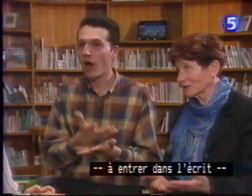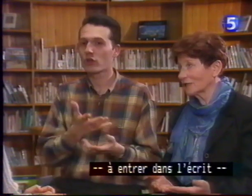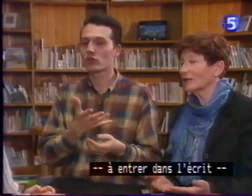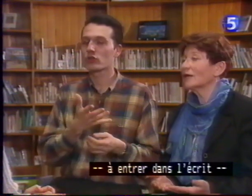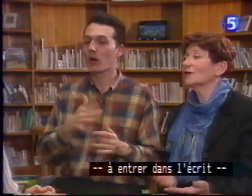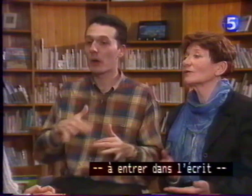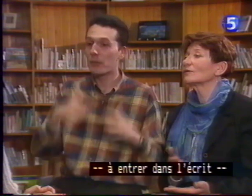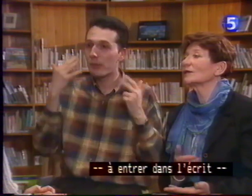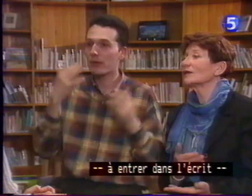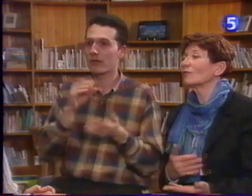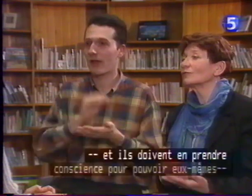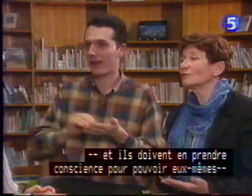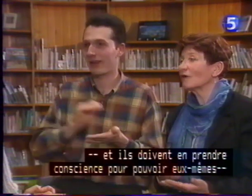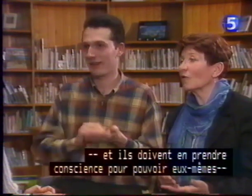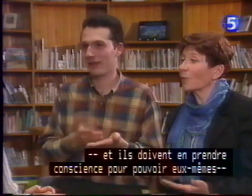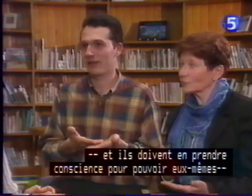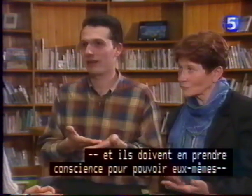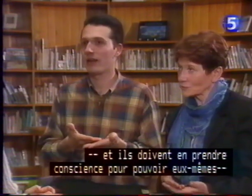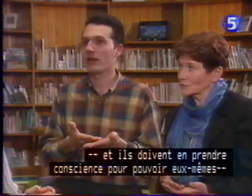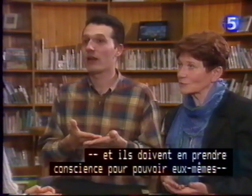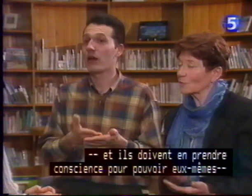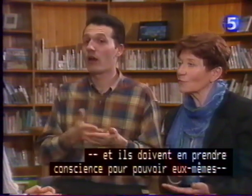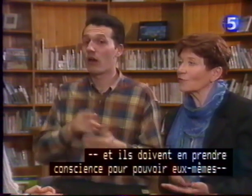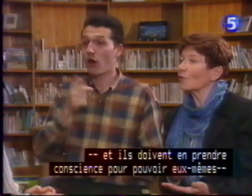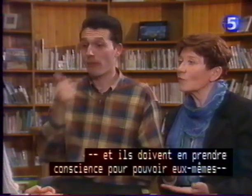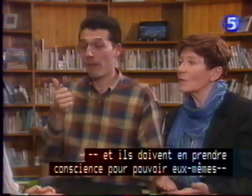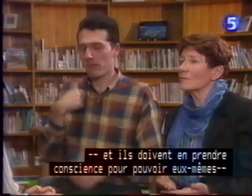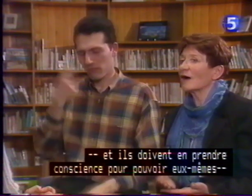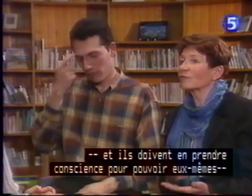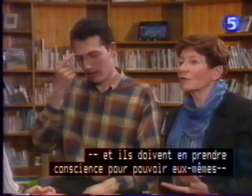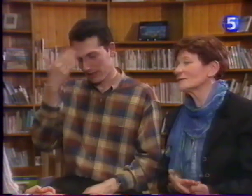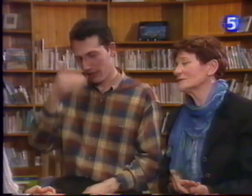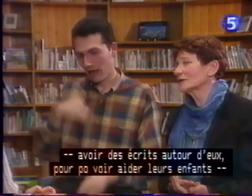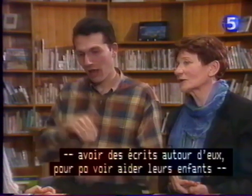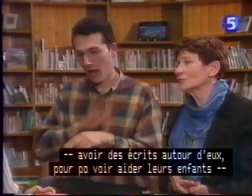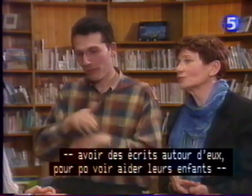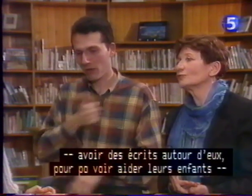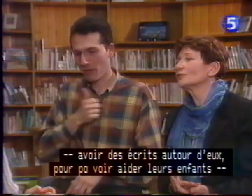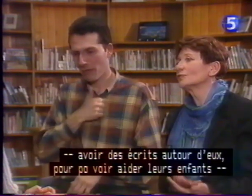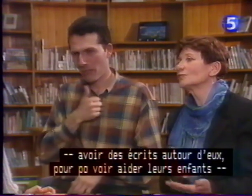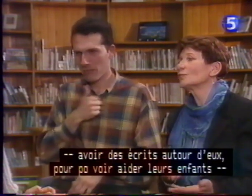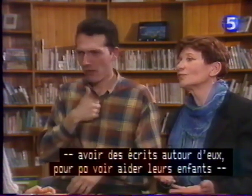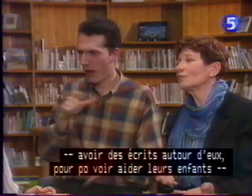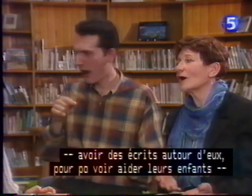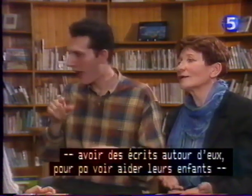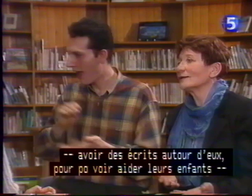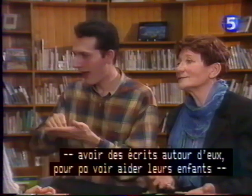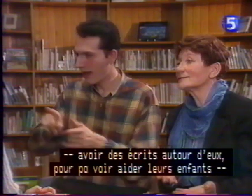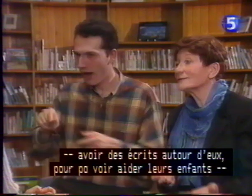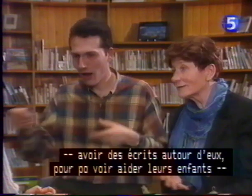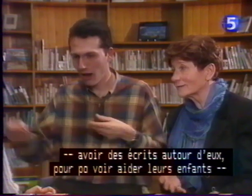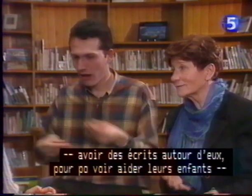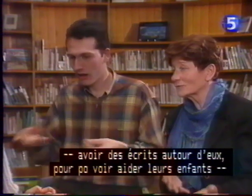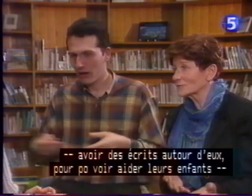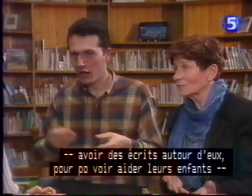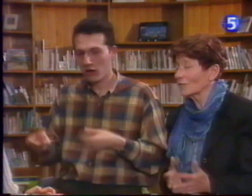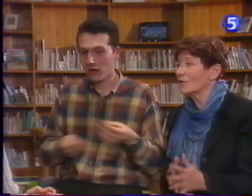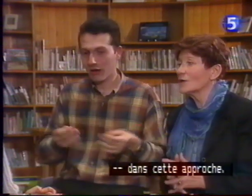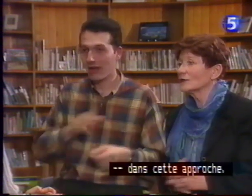et ils doivent en prendre conscience pour pouvoir eux-mêmes avoir des écrits autour d'eux, pour pouvoir les aider, leurs enfants, dans cette